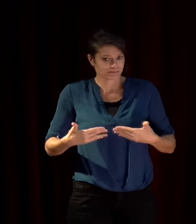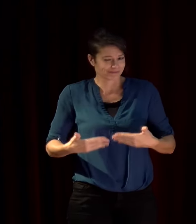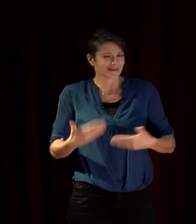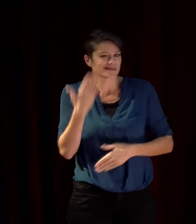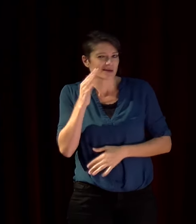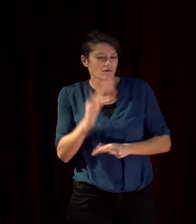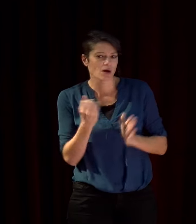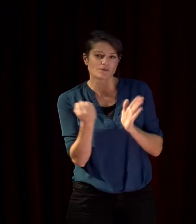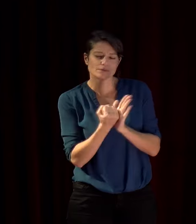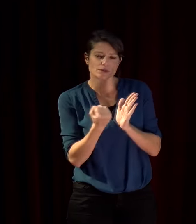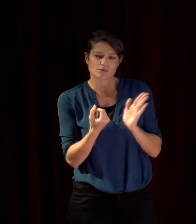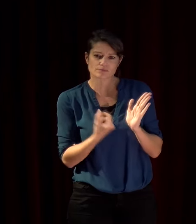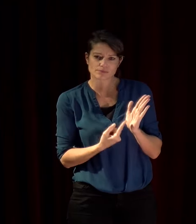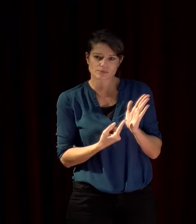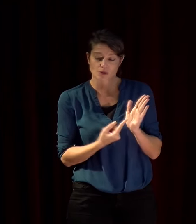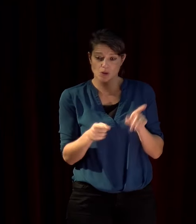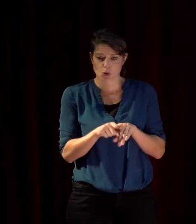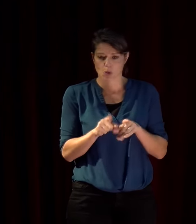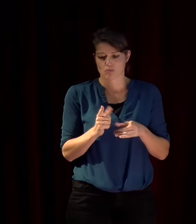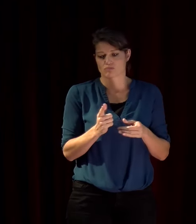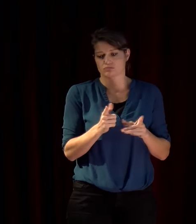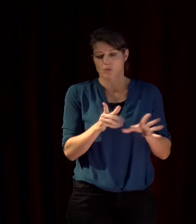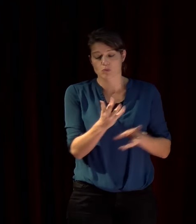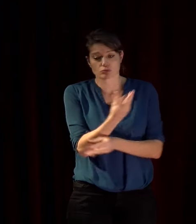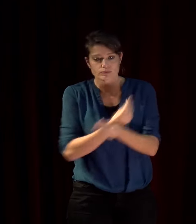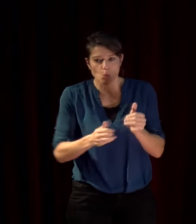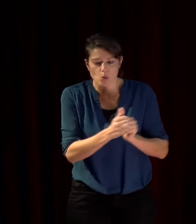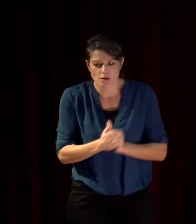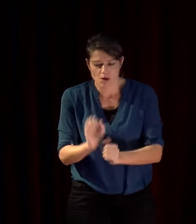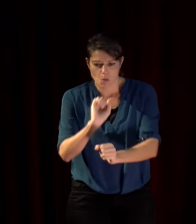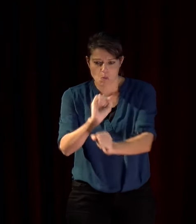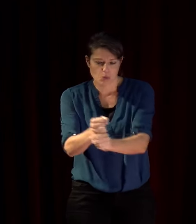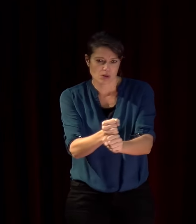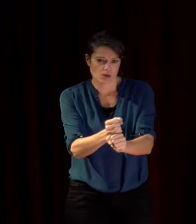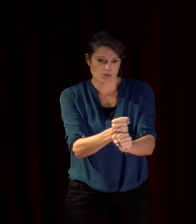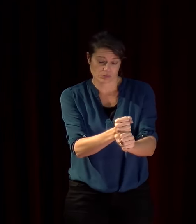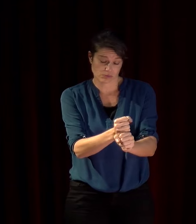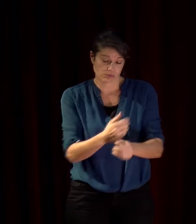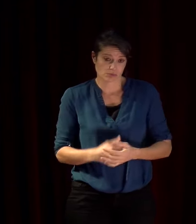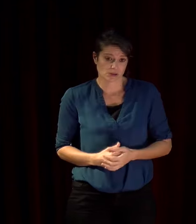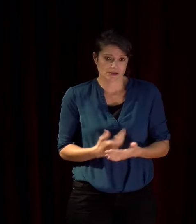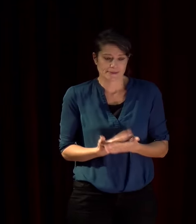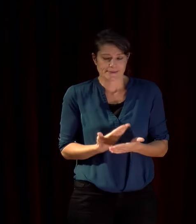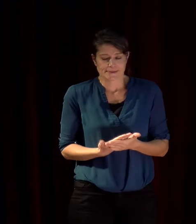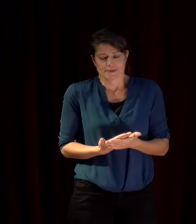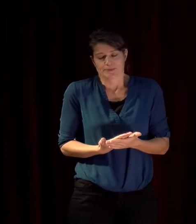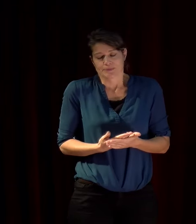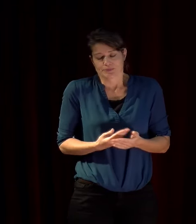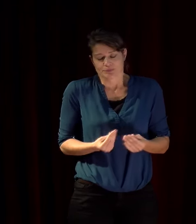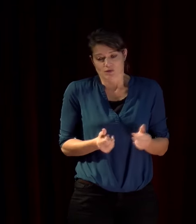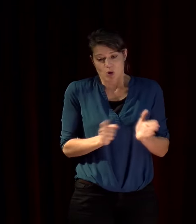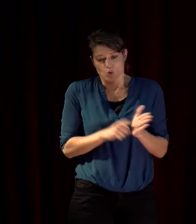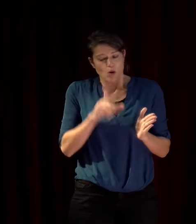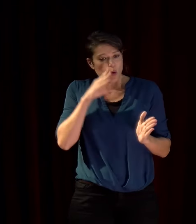qui est une punition collective on peut dire ça constitue une atteinte à un droit